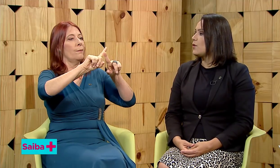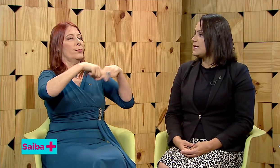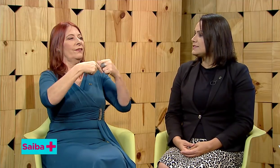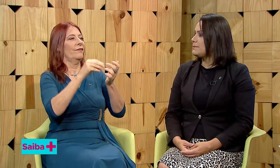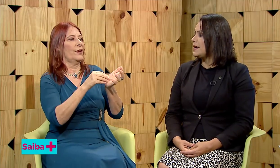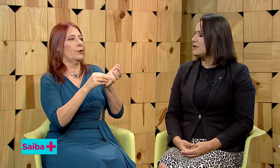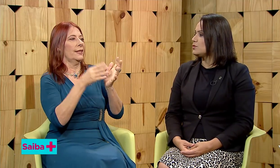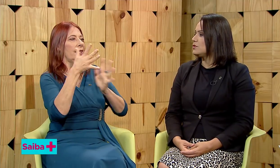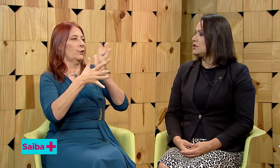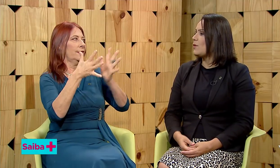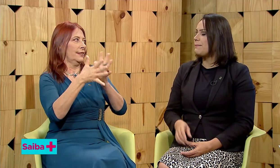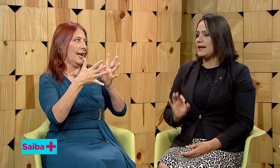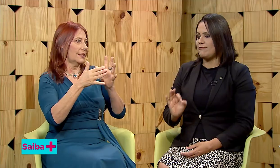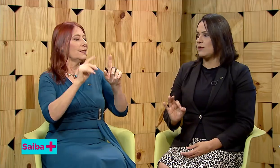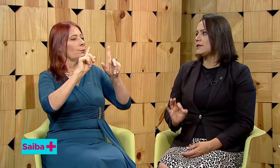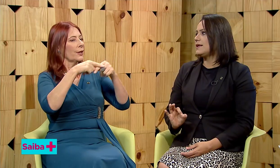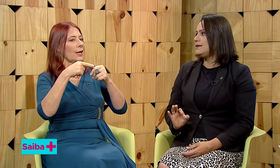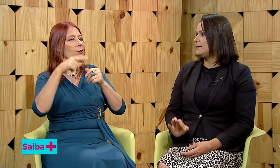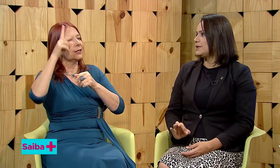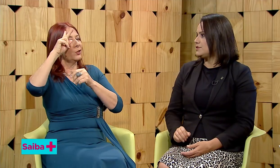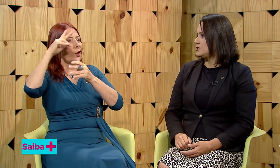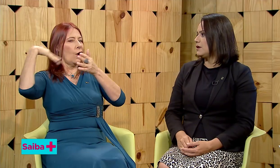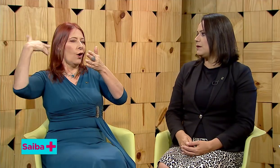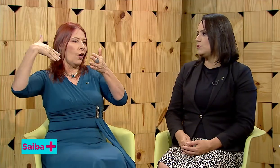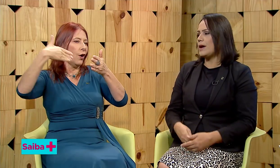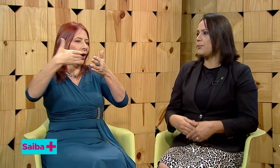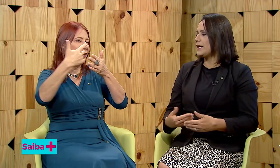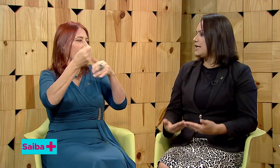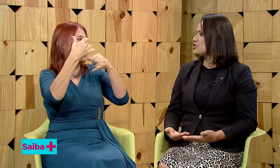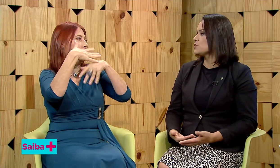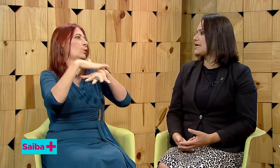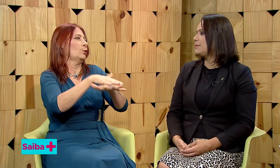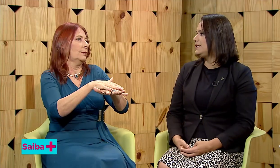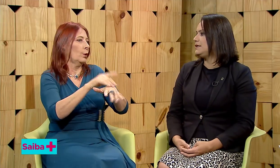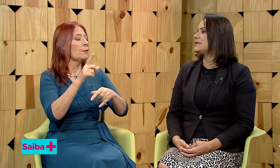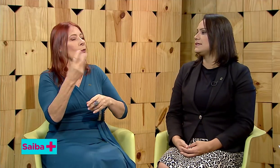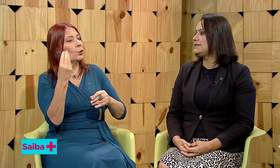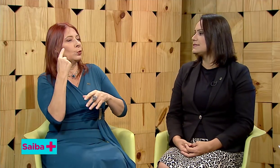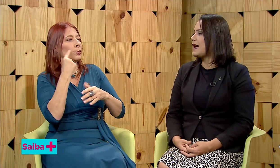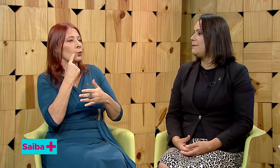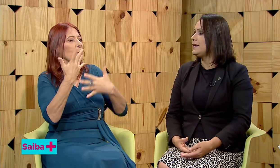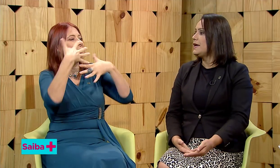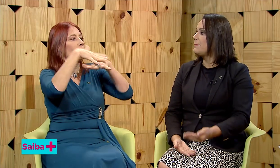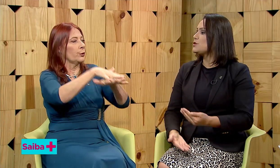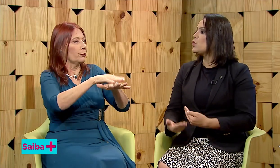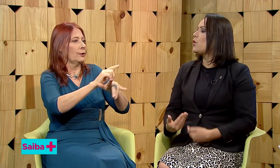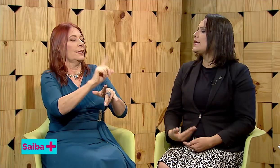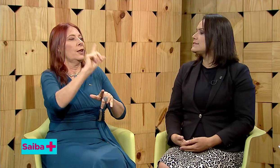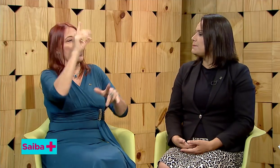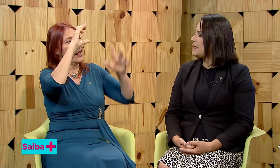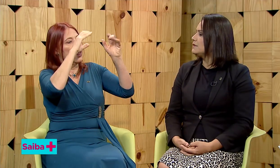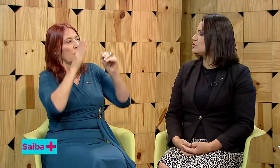conhecimento. Não é pela falta da Libras, não é porque eles não sabem Libras, eles sabem, mas o conhecimento